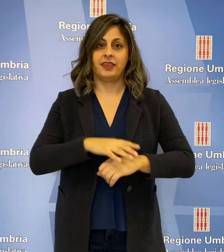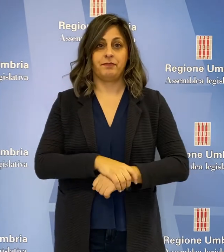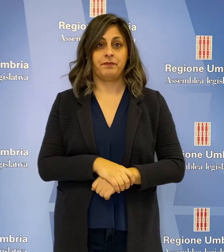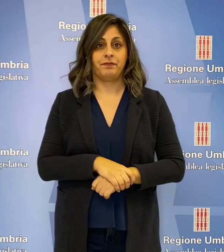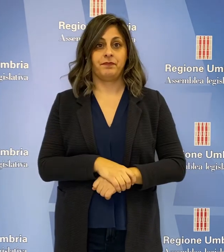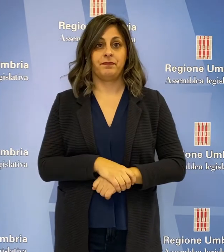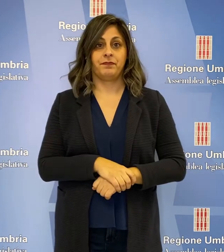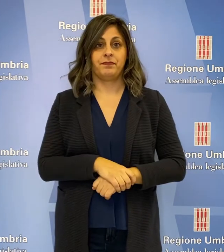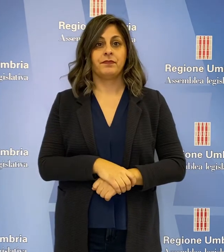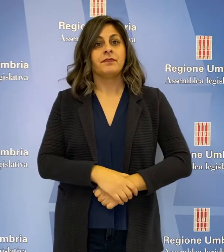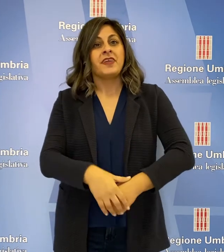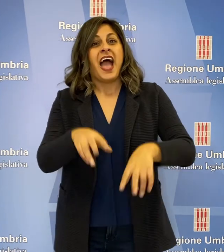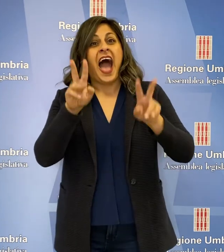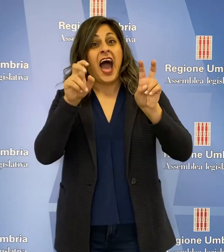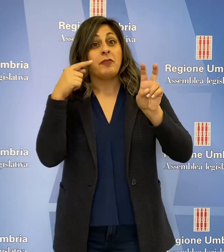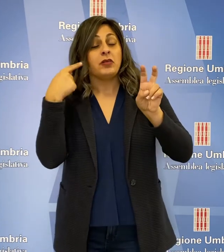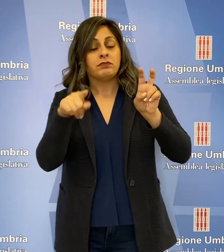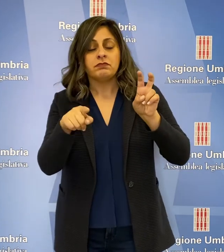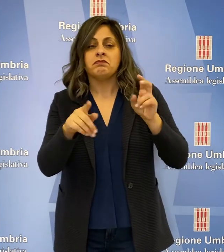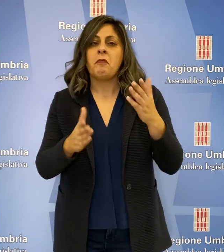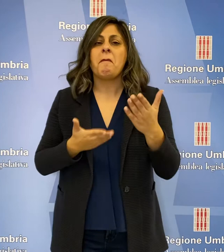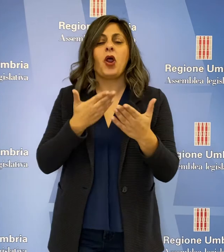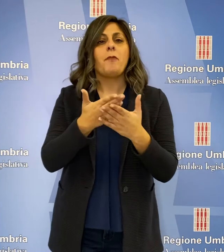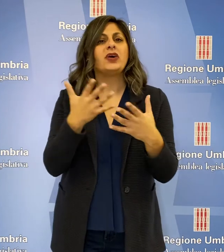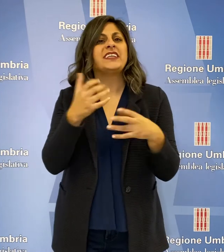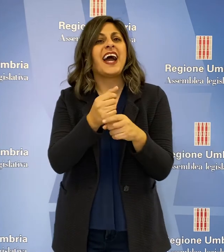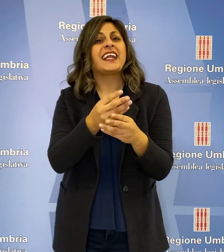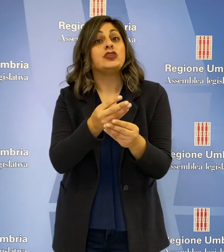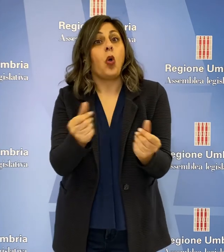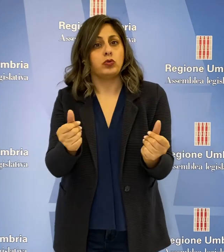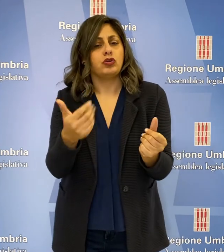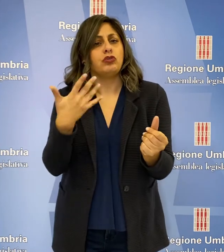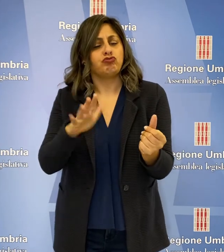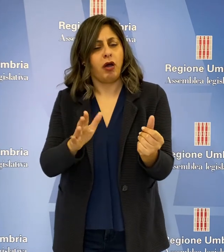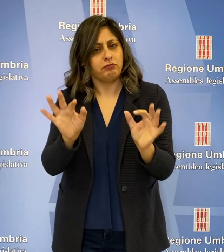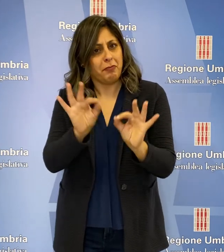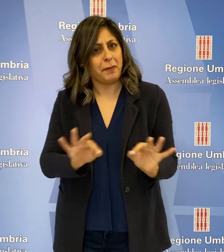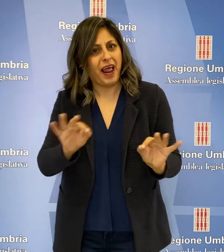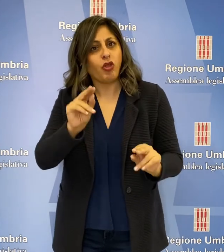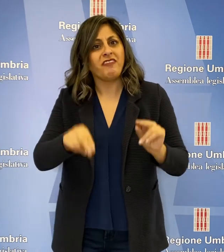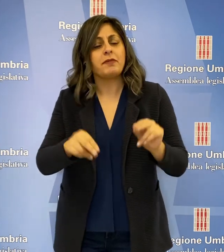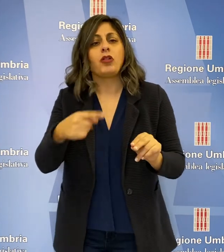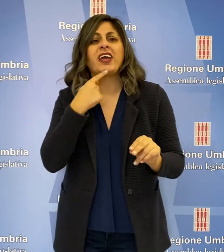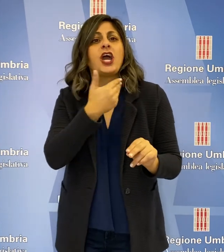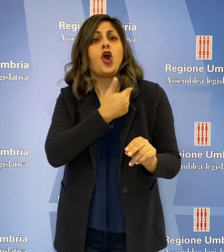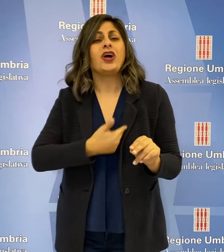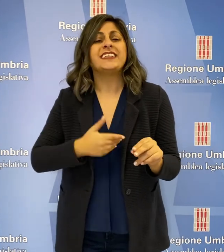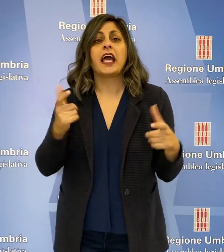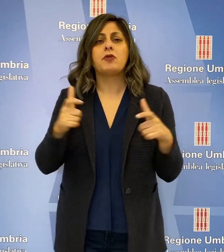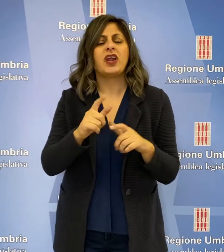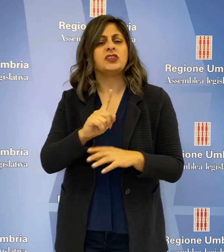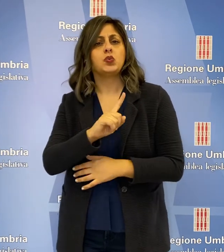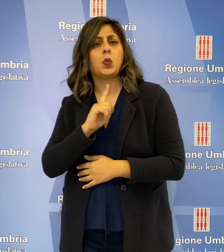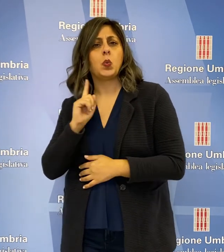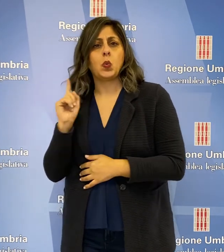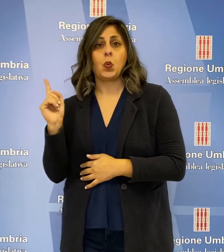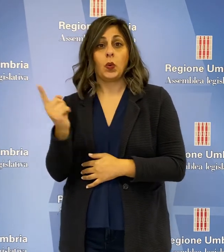questo argomento si è incentrata la proposta di risoluzione predisposta e firmata da tutti i consiglieri della minoranza e